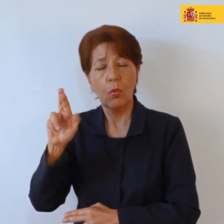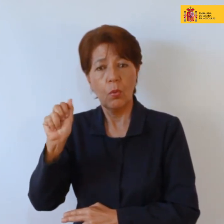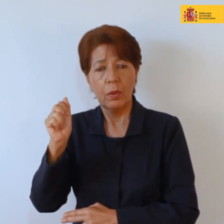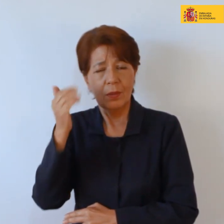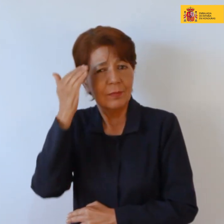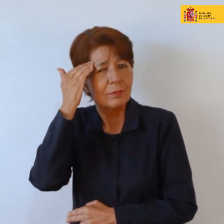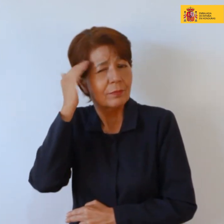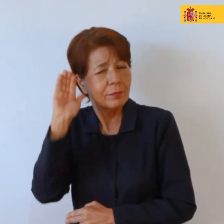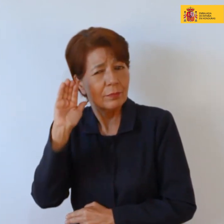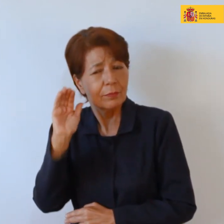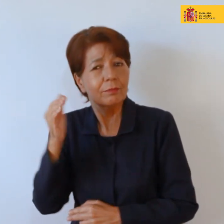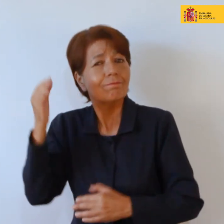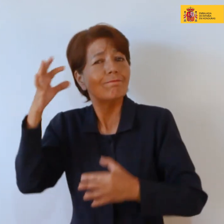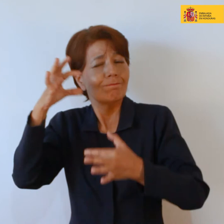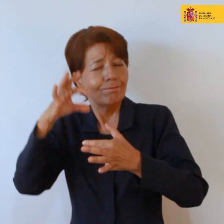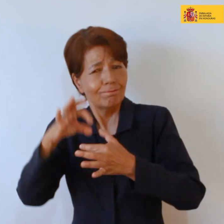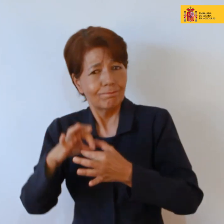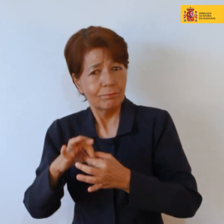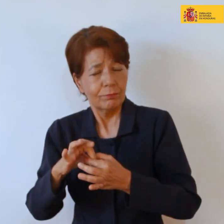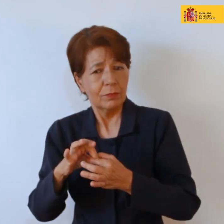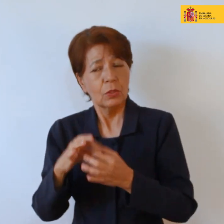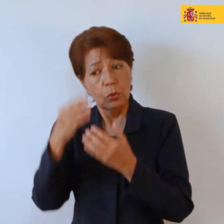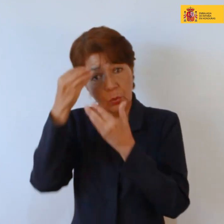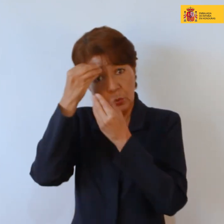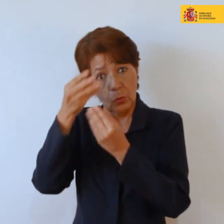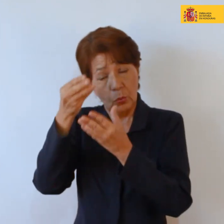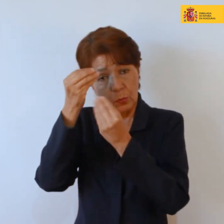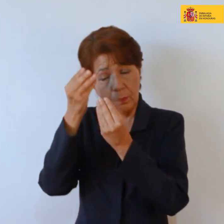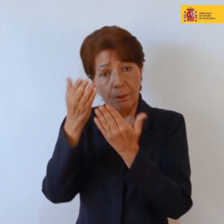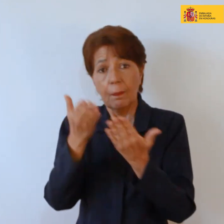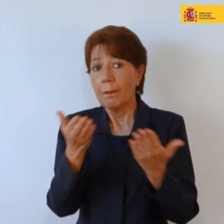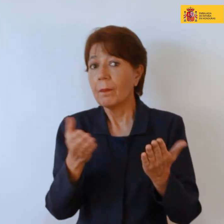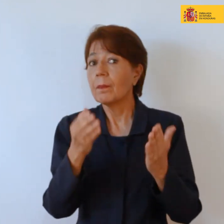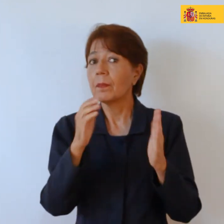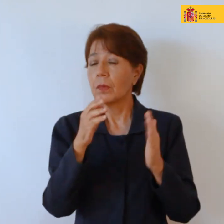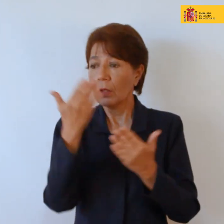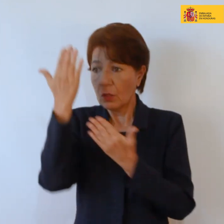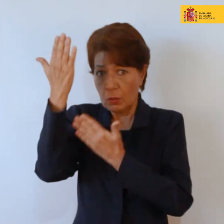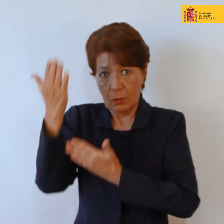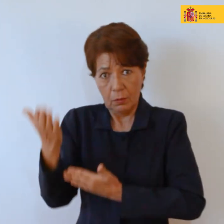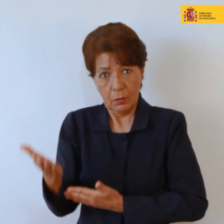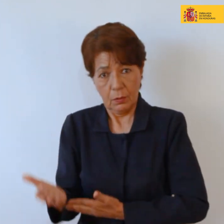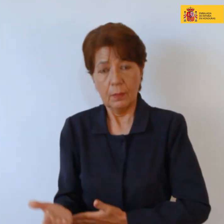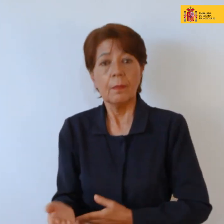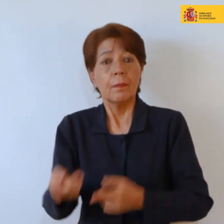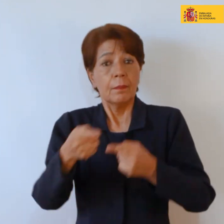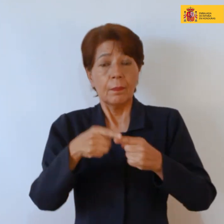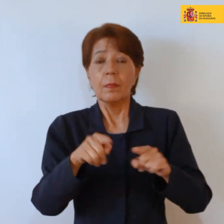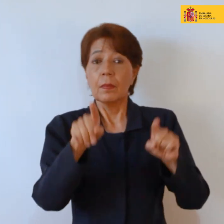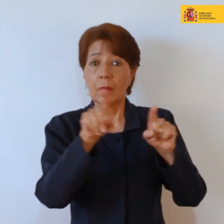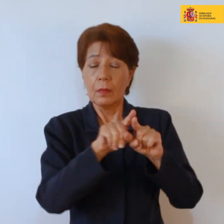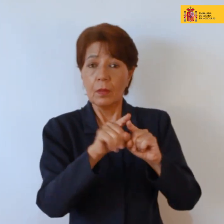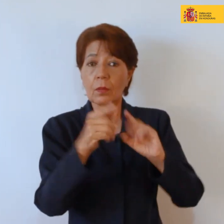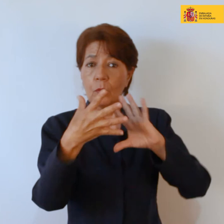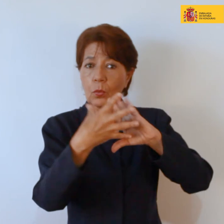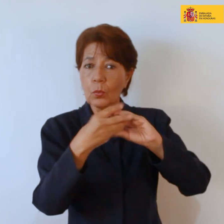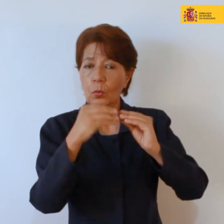donde parece que aparecen estas informaciones ¿no? de de su persona pero también la leyenda